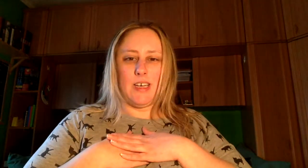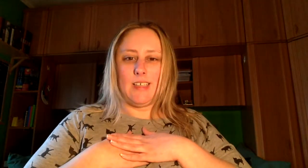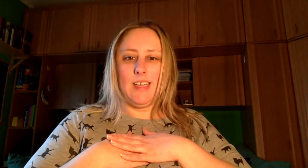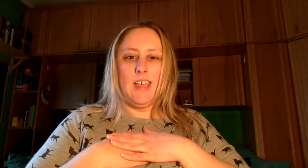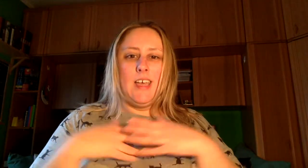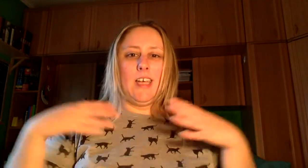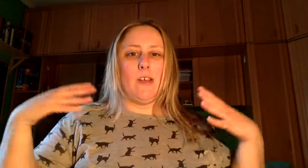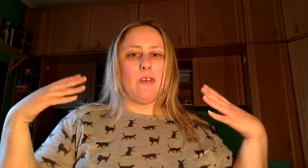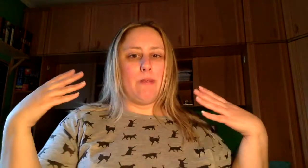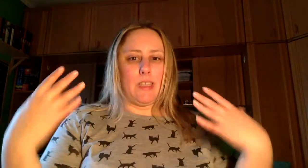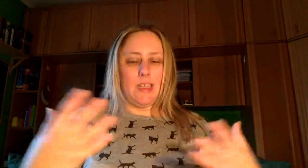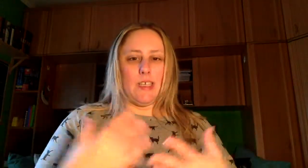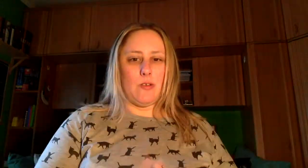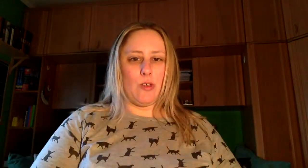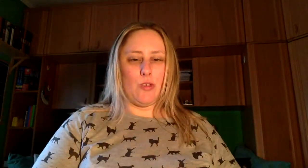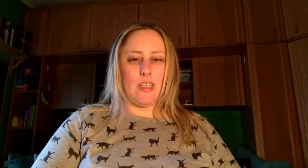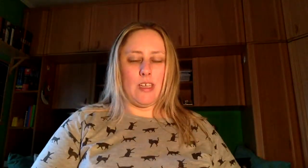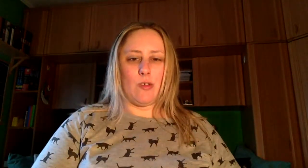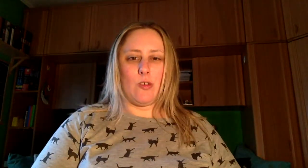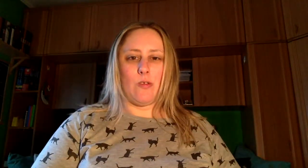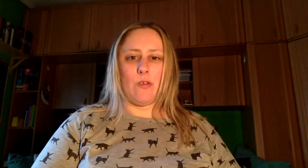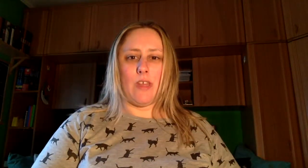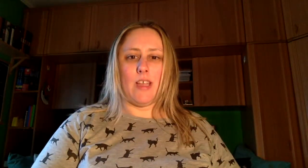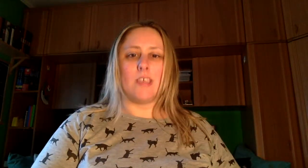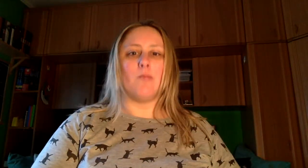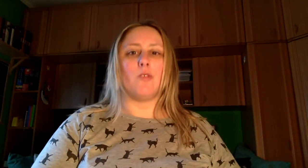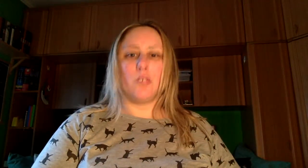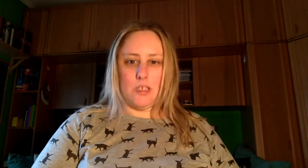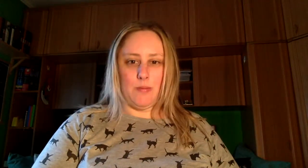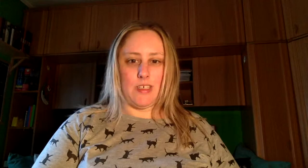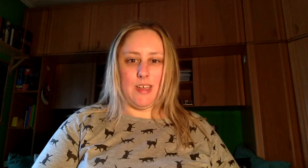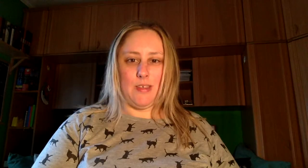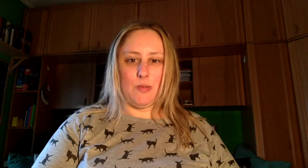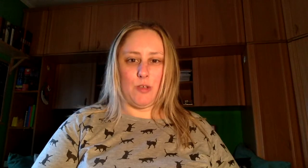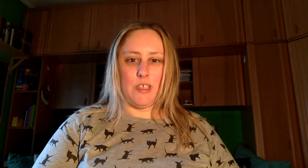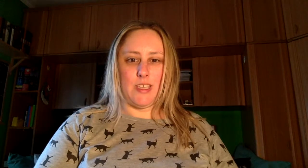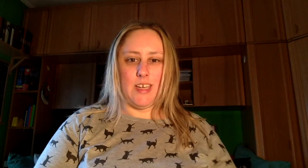canal y lo compartáis en todas vuestras redes sociales y muchísimas gracias por estar ahí